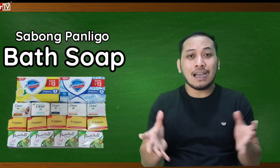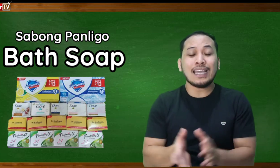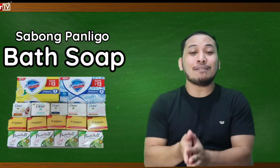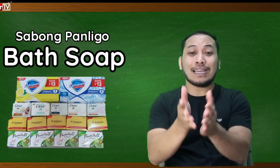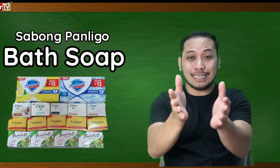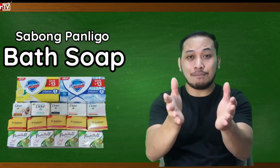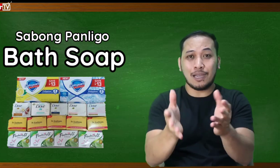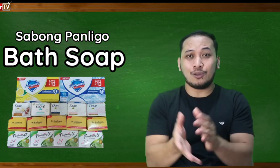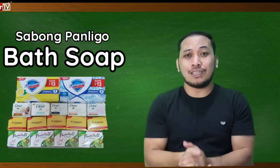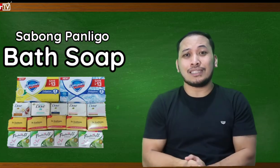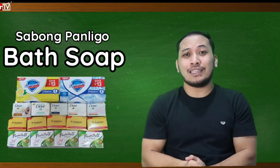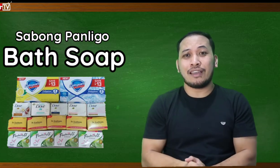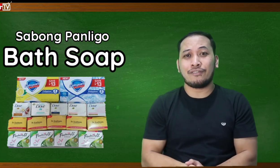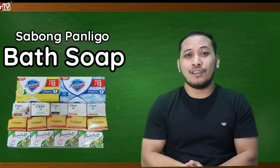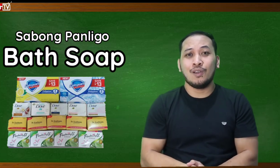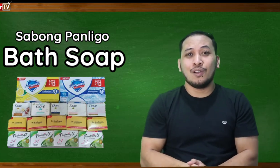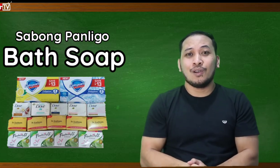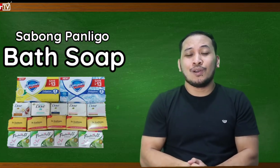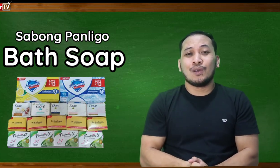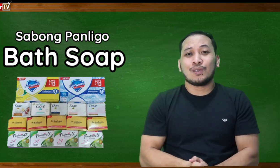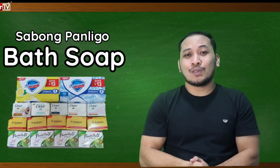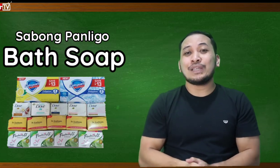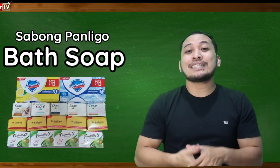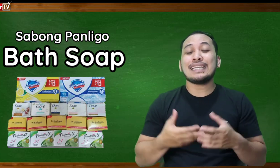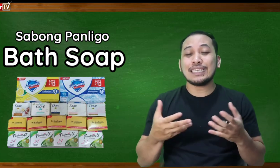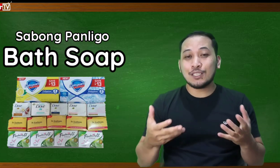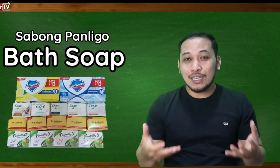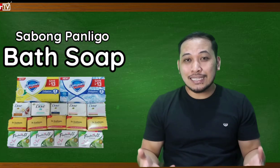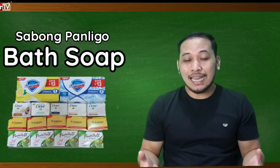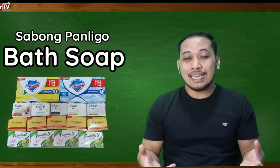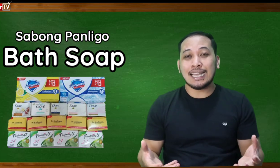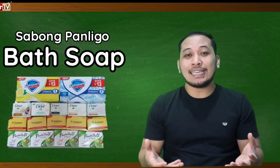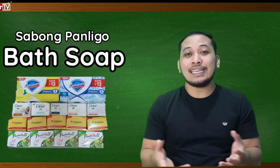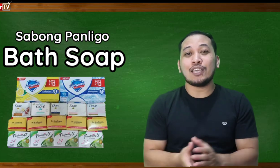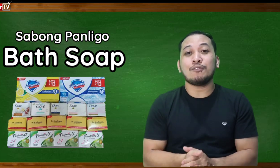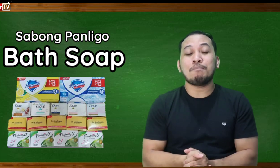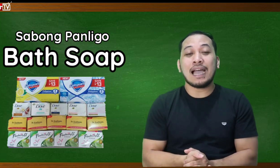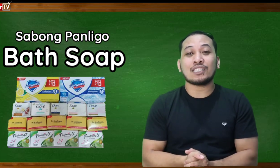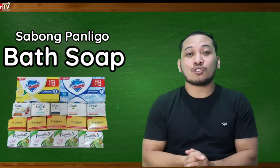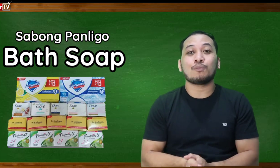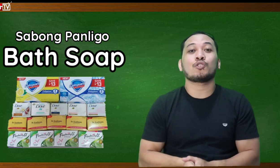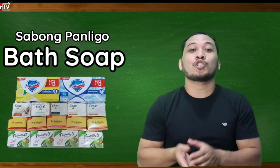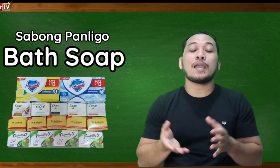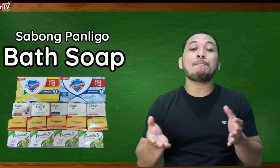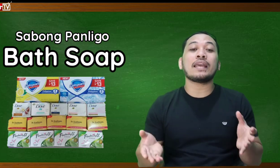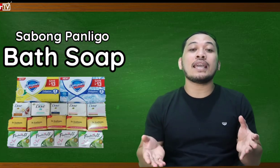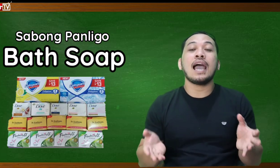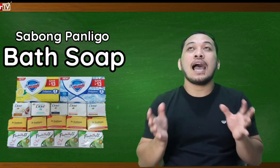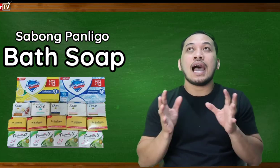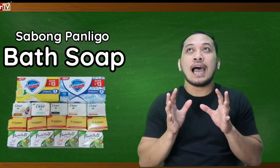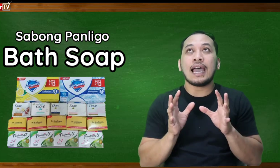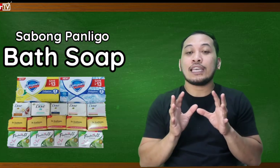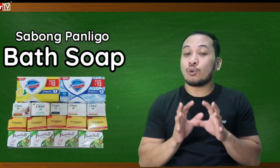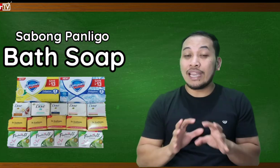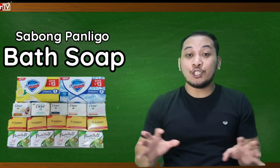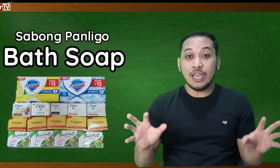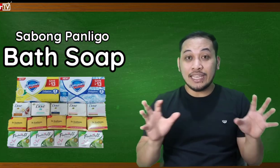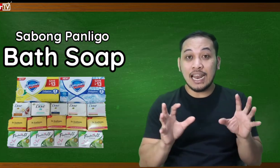bahay na may kasama kayong young deaf so isenyas nyo lang sa kanila yung bath soap so syempre ito ay general